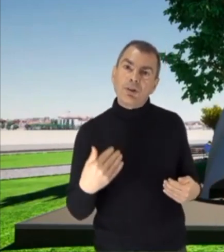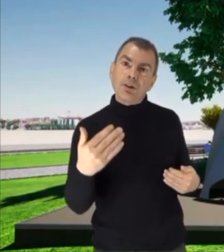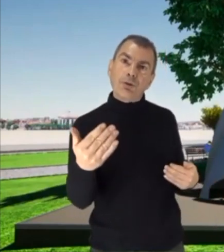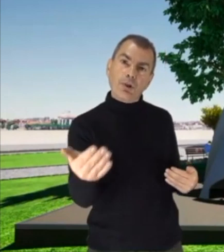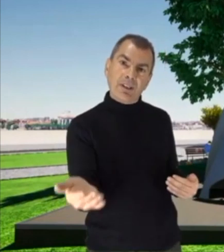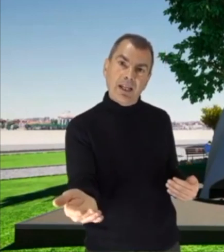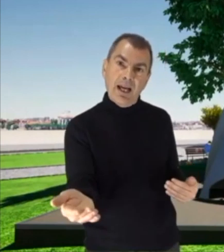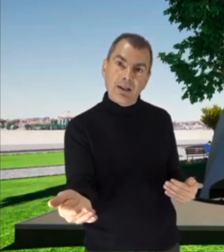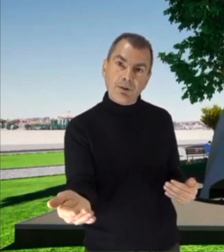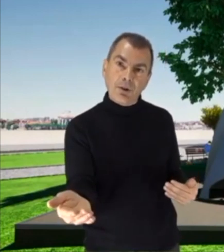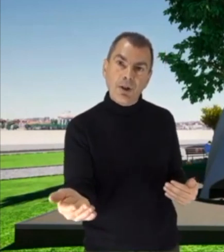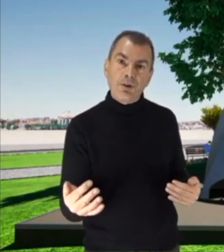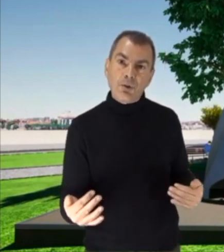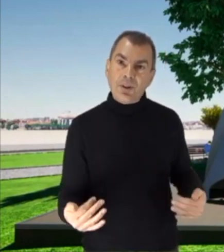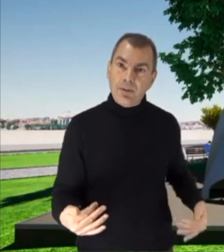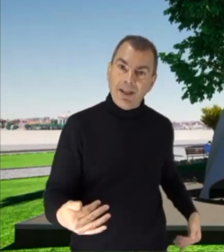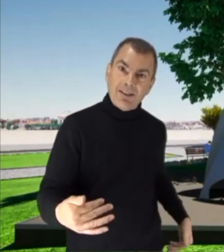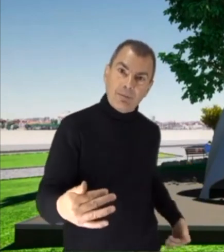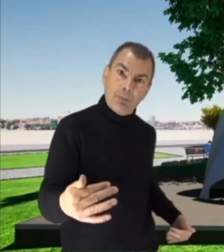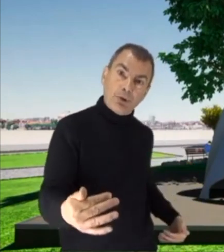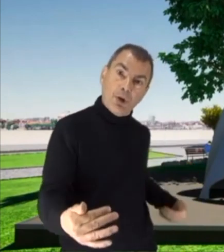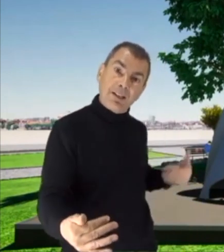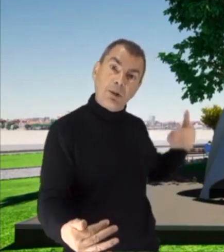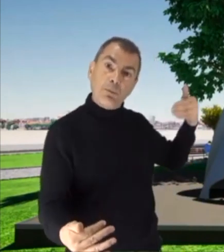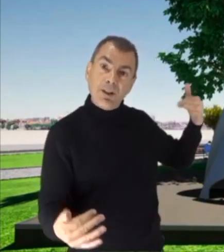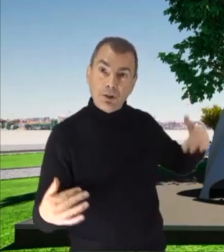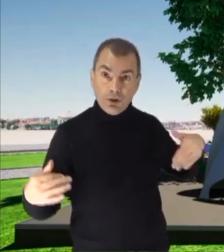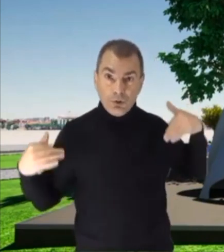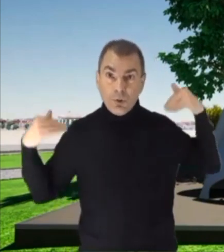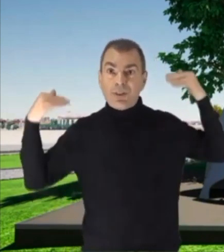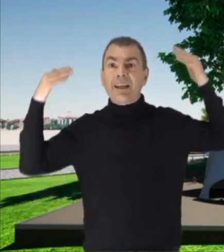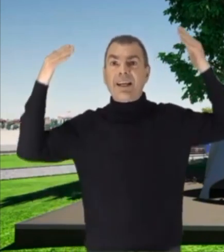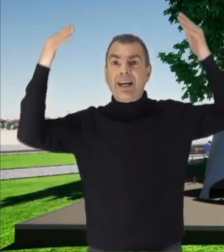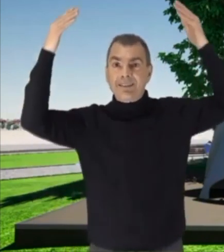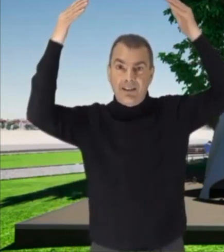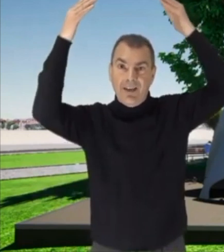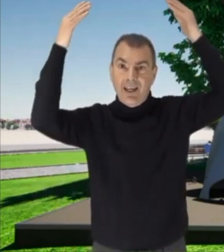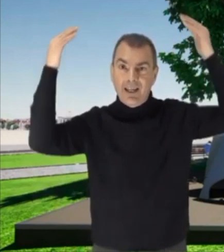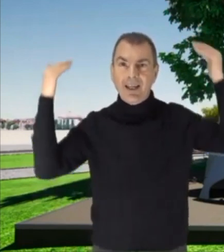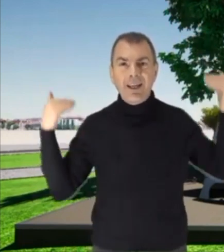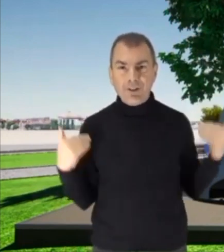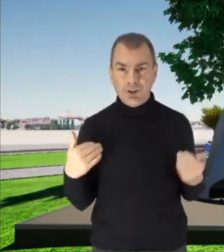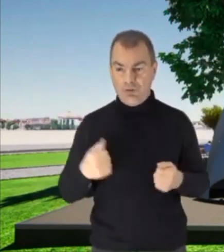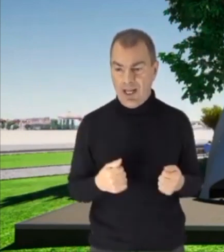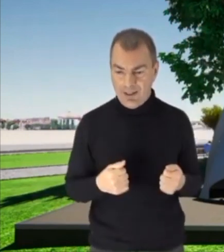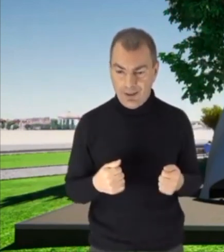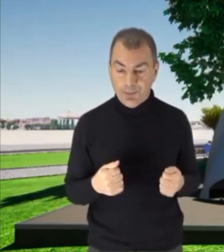di fronte all'altro, su queste bellissime poltrone d'alluminio, sotto queste grandi vele che ci sovrastano.